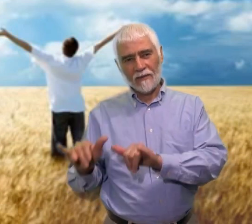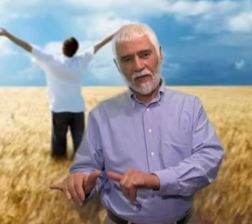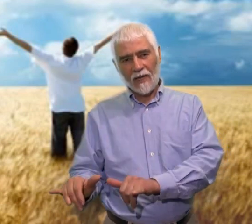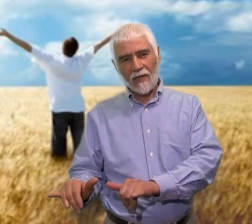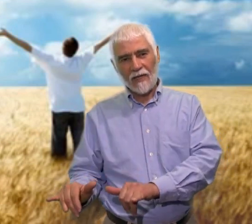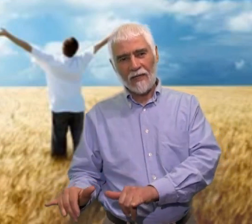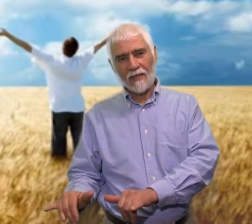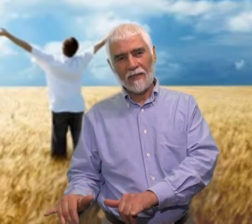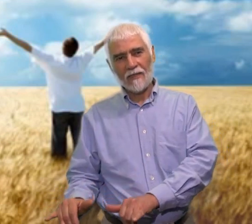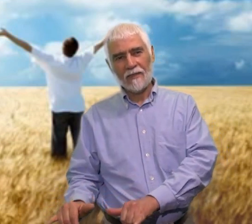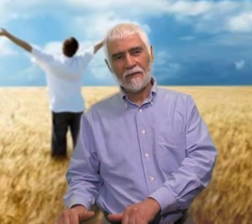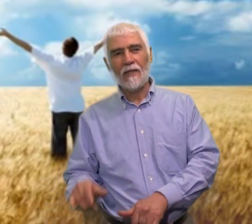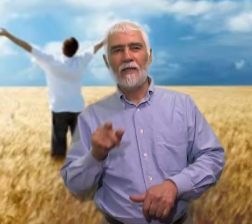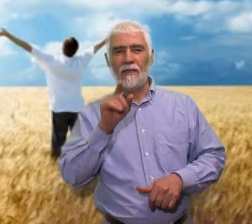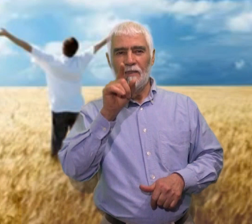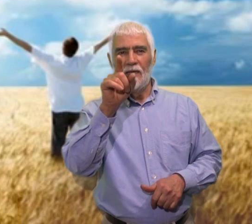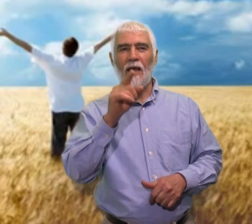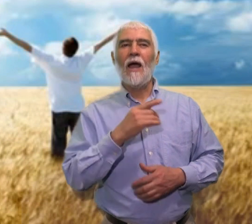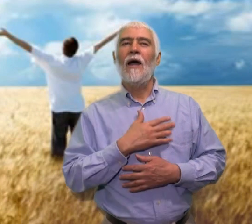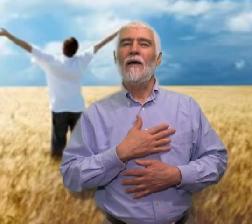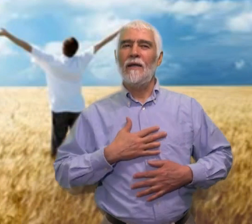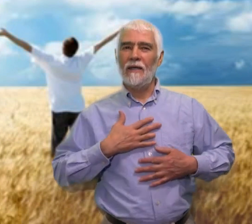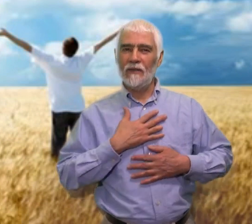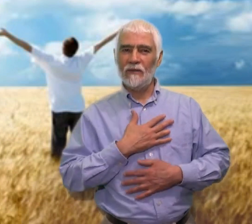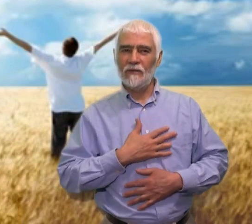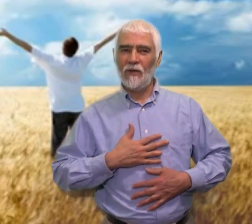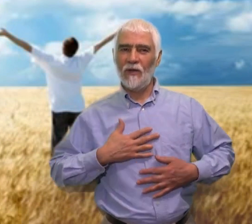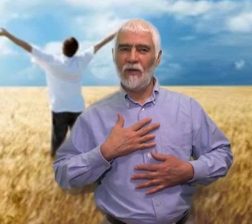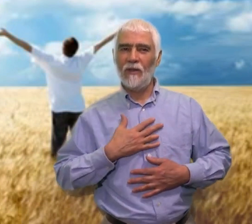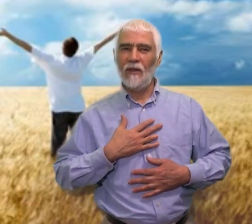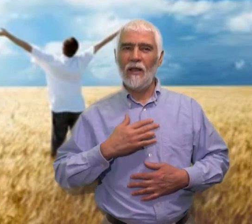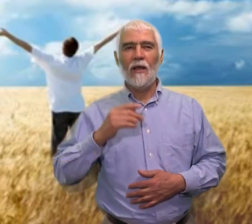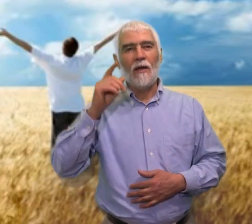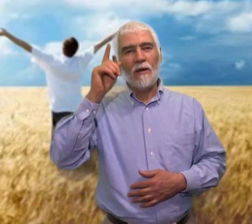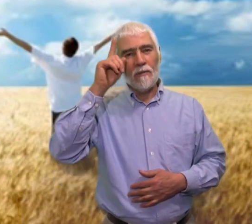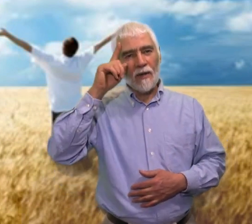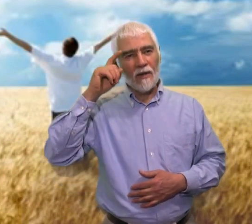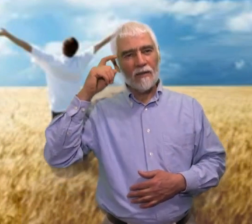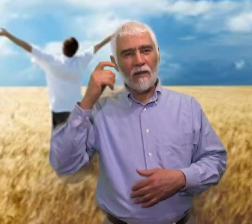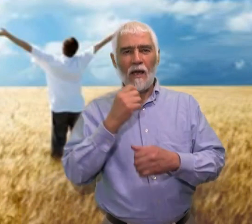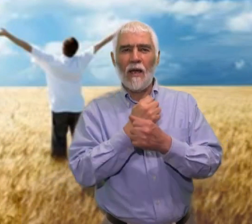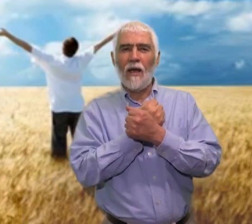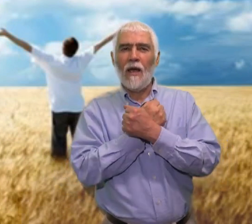Te agradezco, Padre